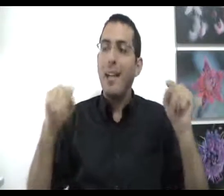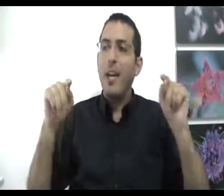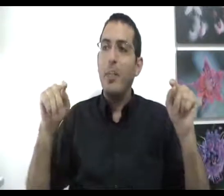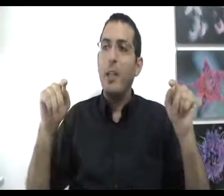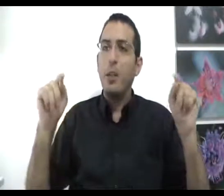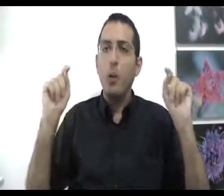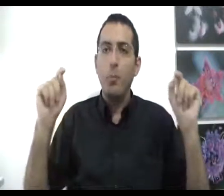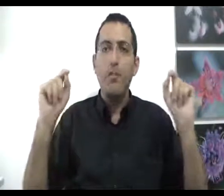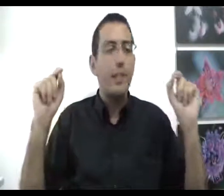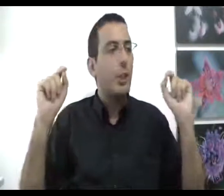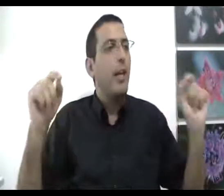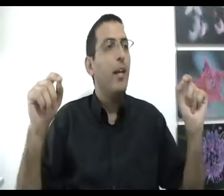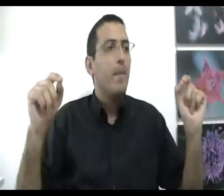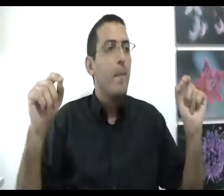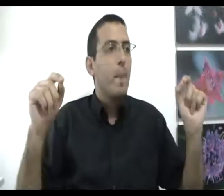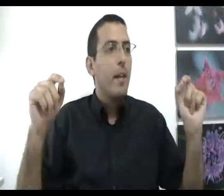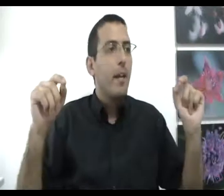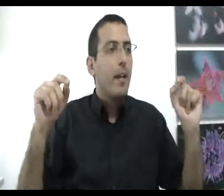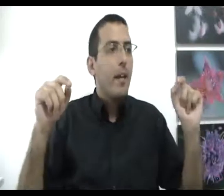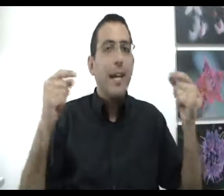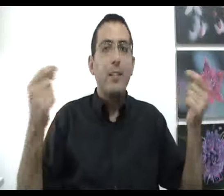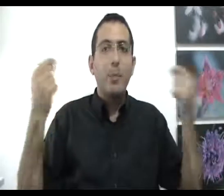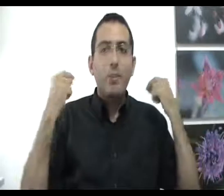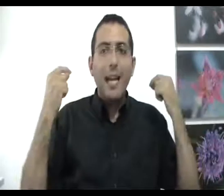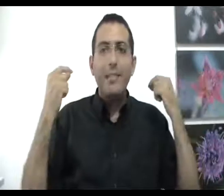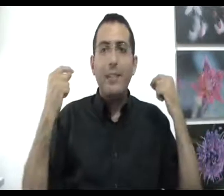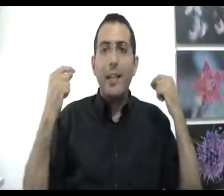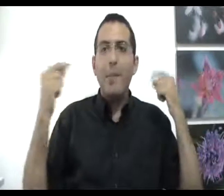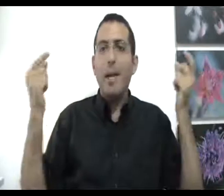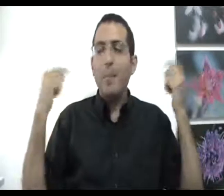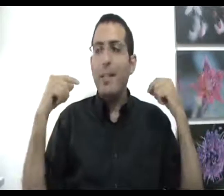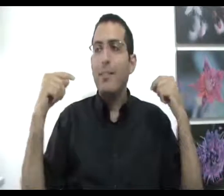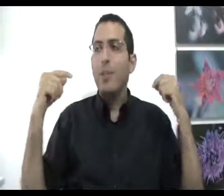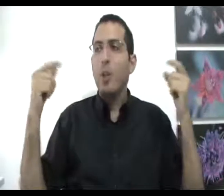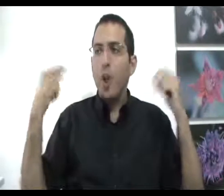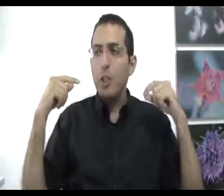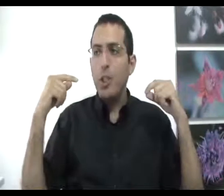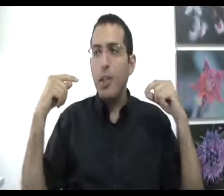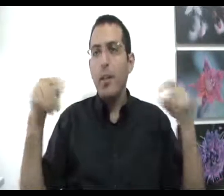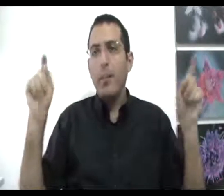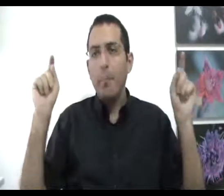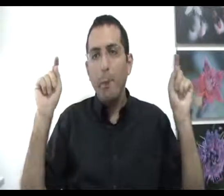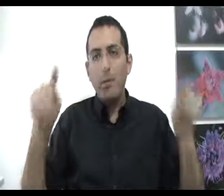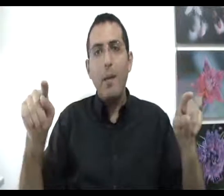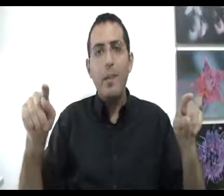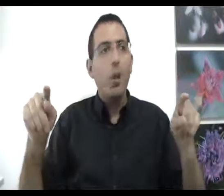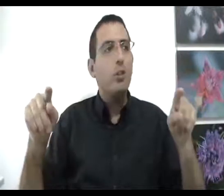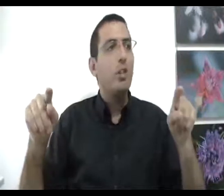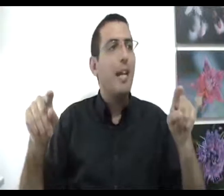רק מי שהוא באופן אישי התמודד עם רמת קושי באותה רמת קושי של